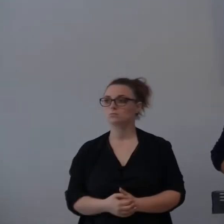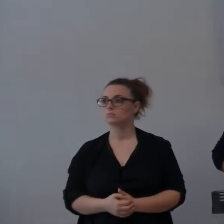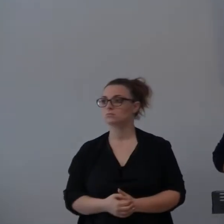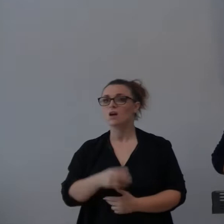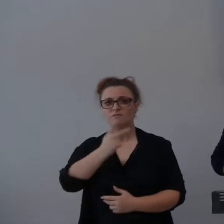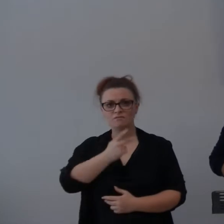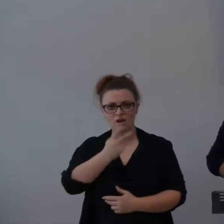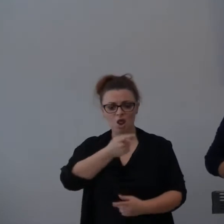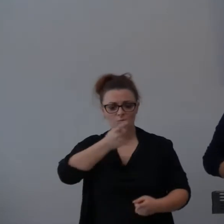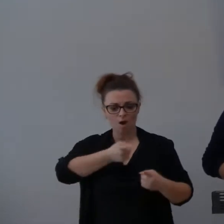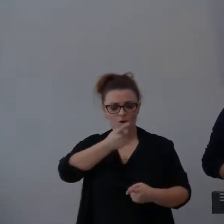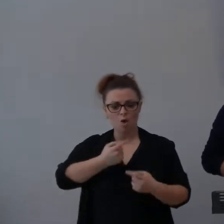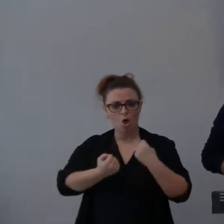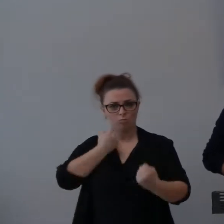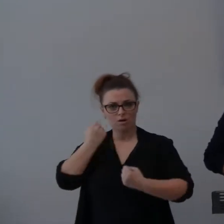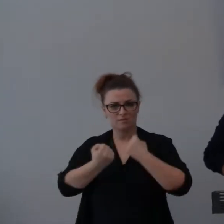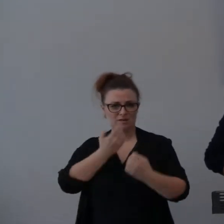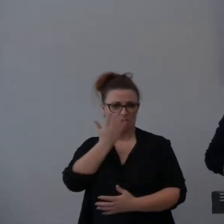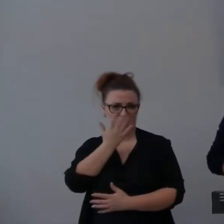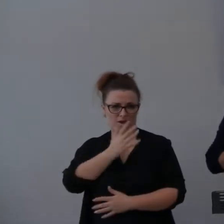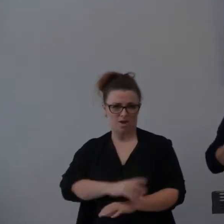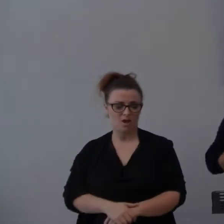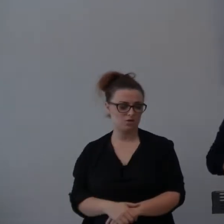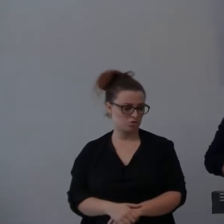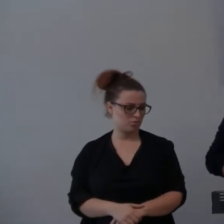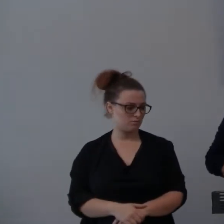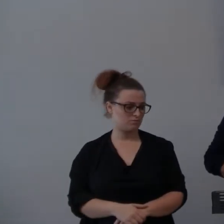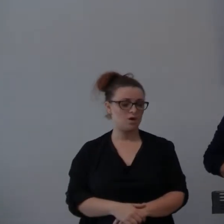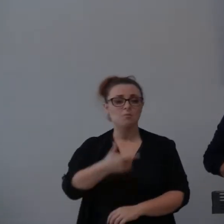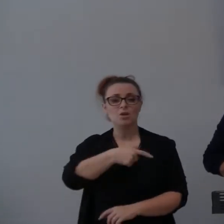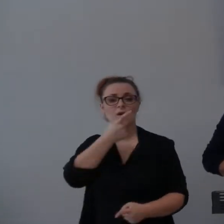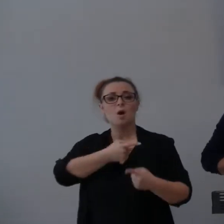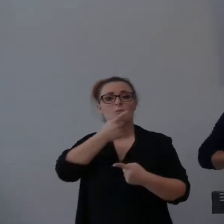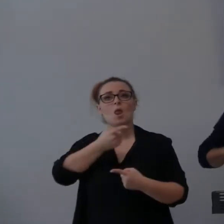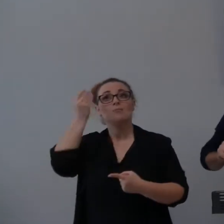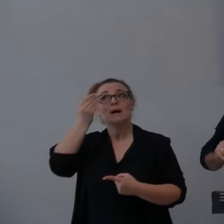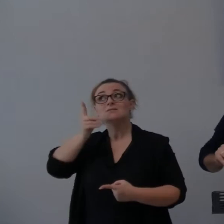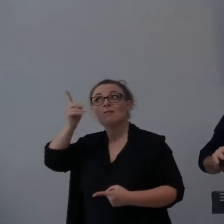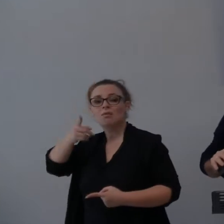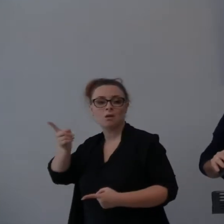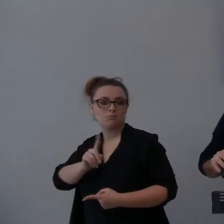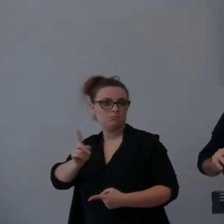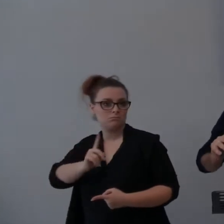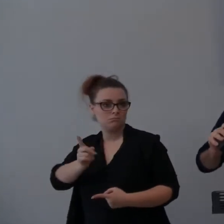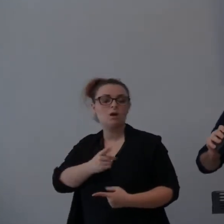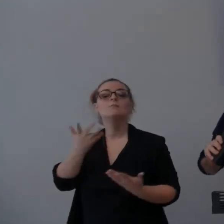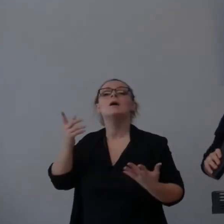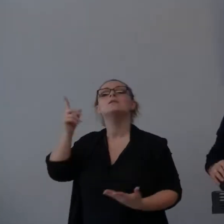si stava comportando bene, diciamo che non era dei loro pensieri principali, ma Dio non c'è giunto, dice ok,